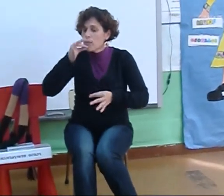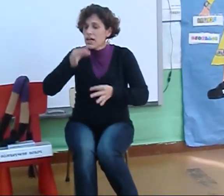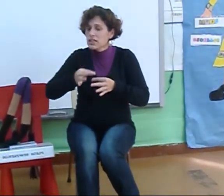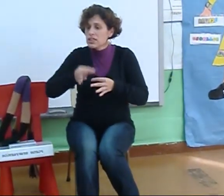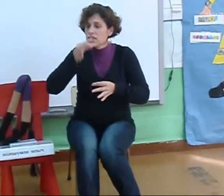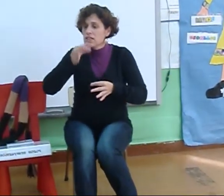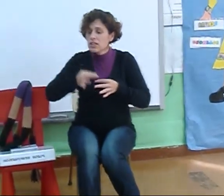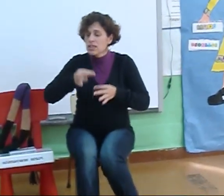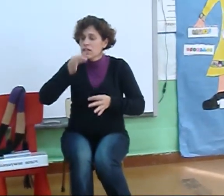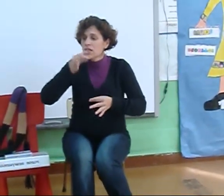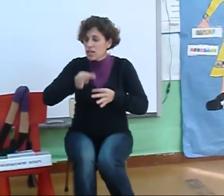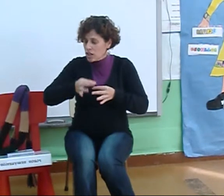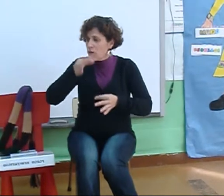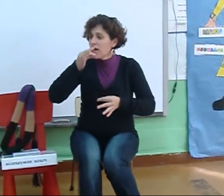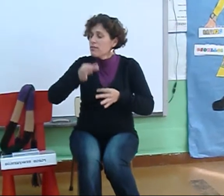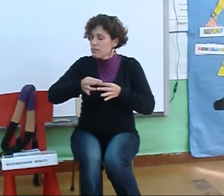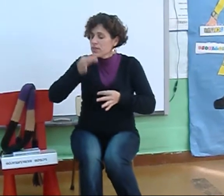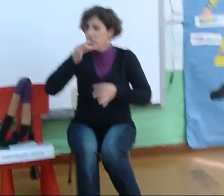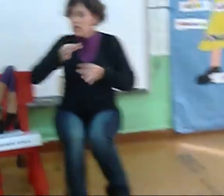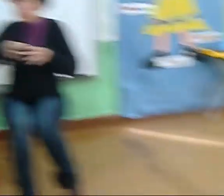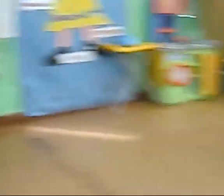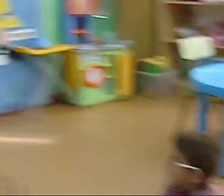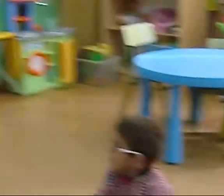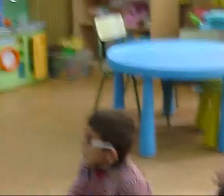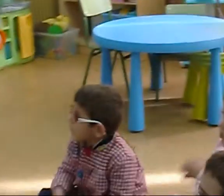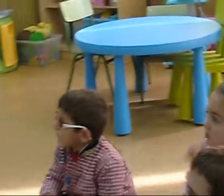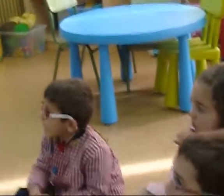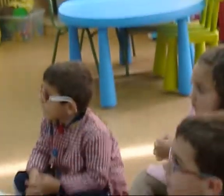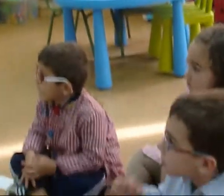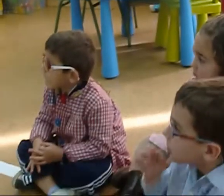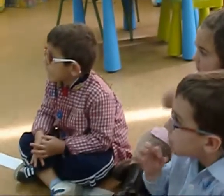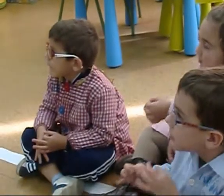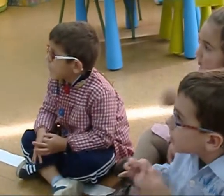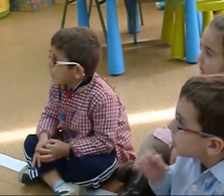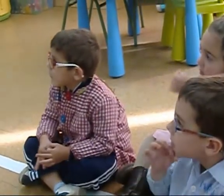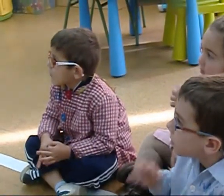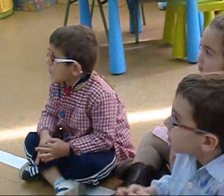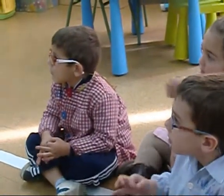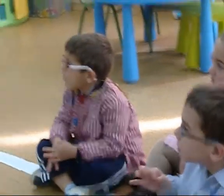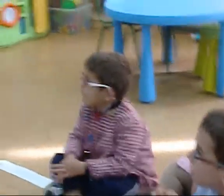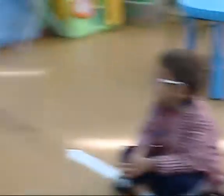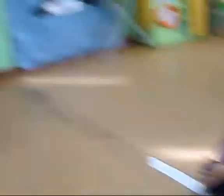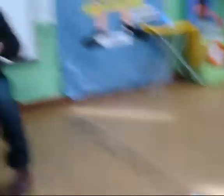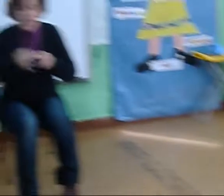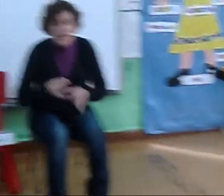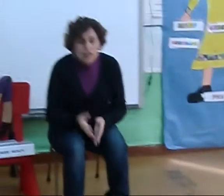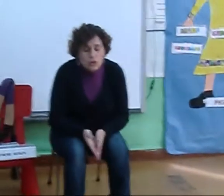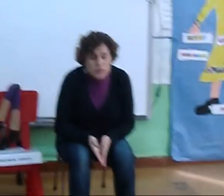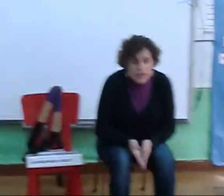Uvas Como mes de setembro, non? Igual, igualito, igualito Igual que setembro, uvas Vale, Xa, outra Que